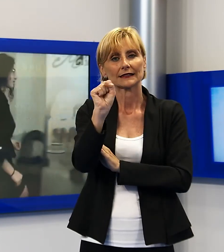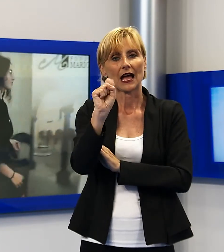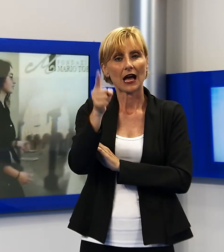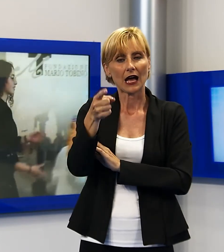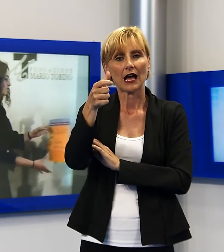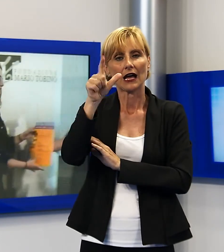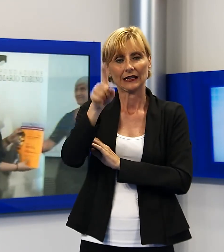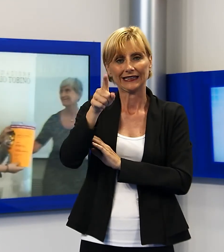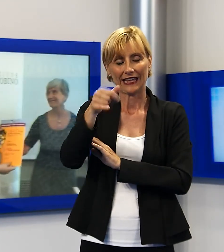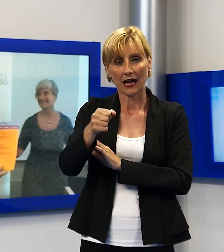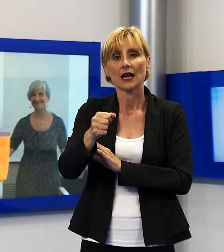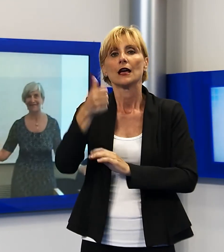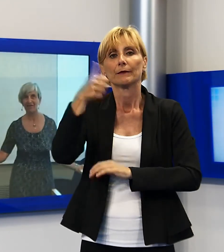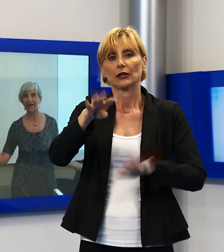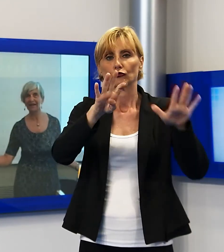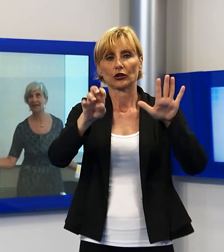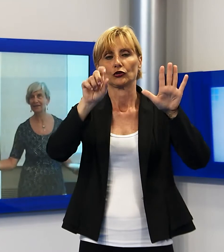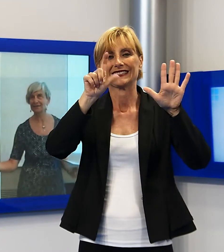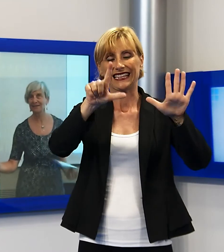la chiusura dei manicomi compreso quello di Maggiaro.